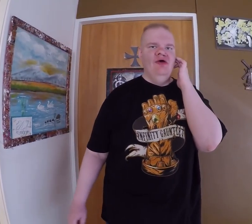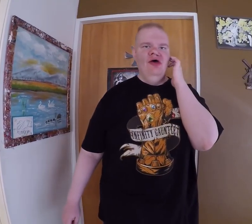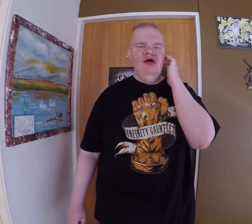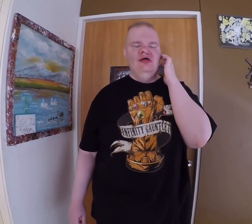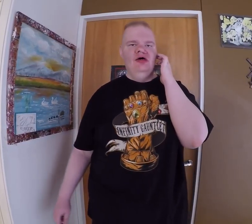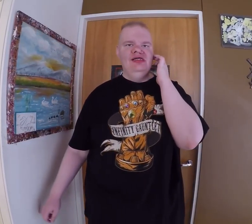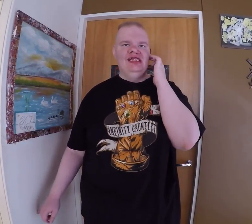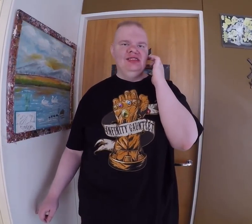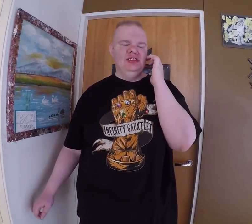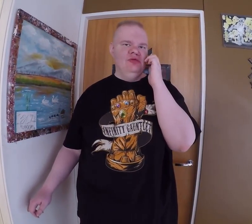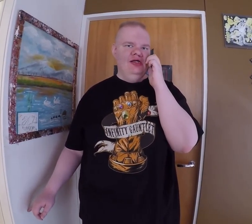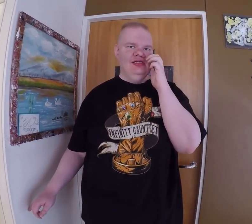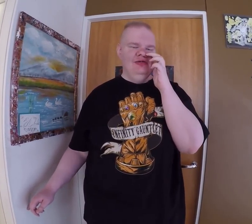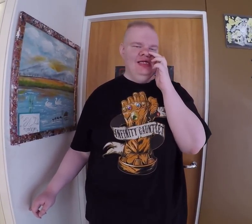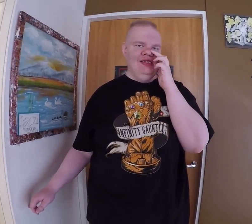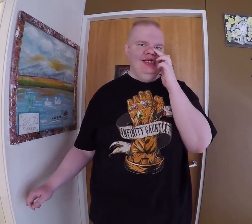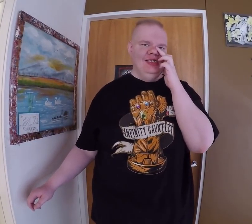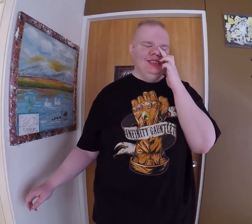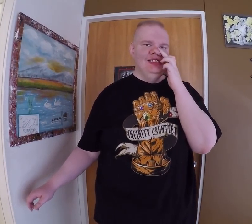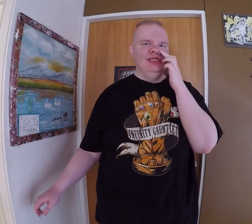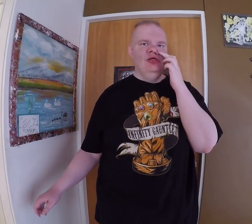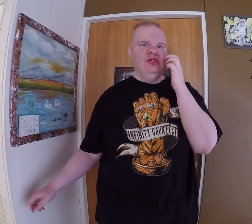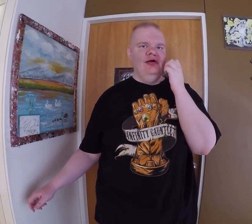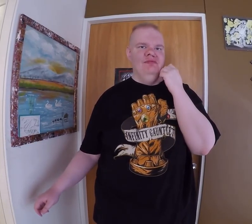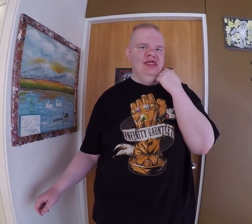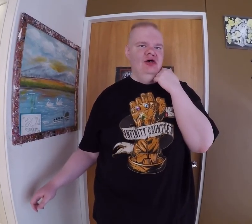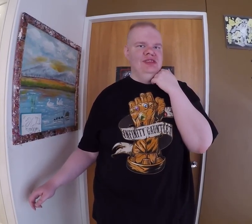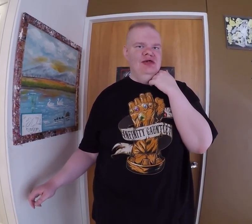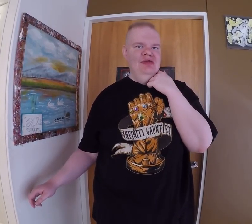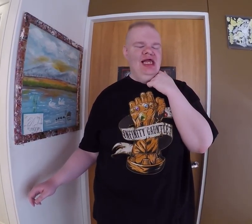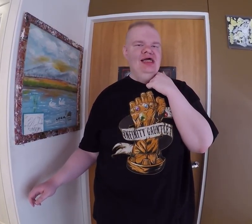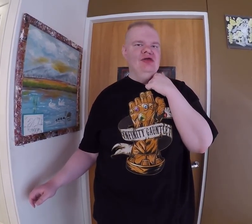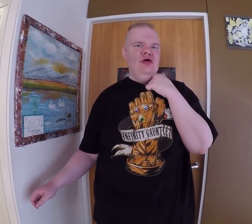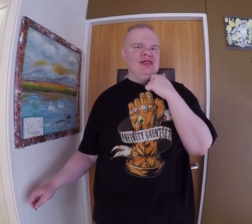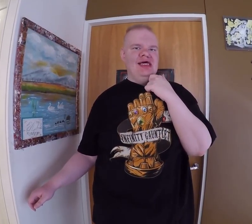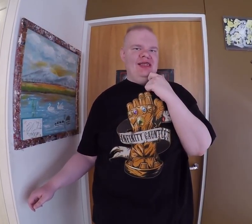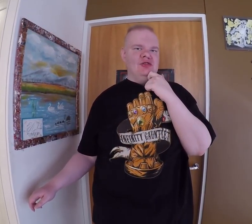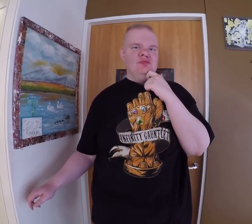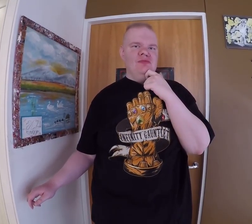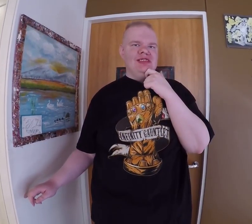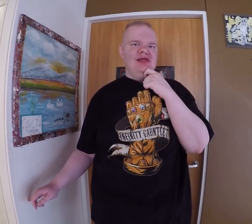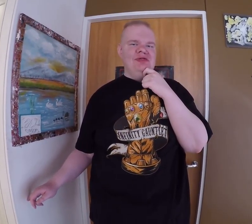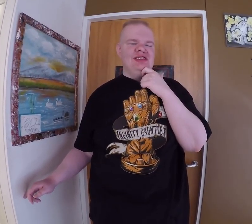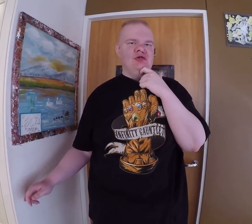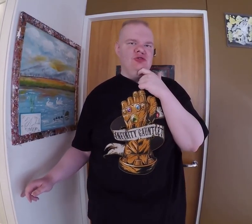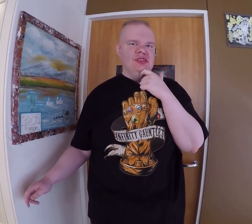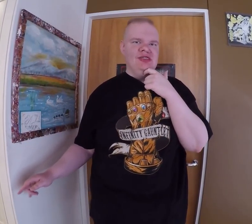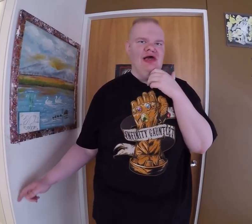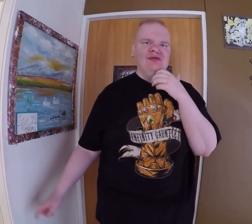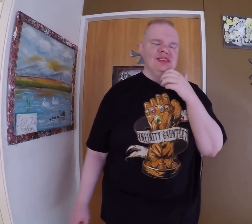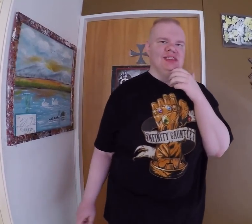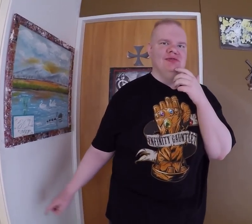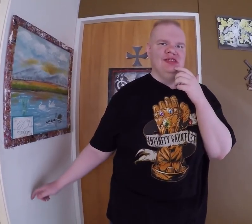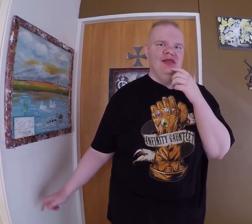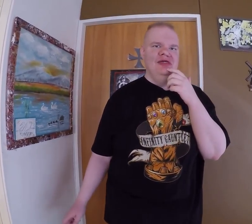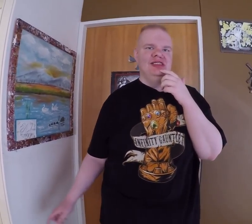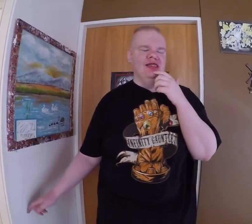nettisivulla on, laitan linkin siihen, siinä on videon, missä on minä ja Robert Helenius puhumassa. Säänen mittaustuokset, kun hän käyvät kiskasunsa täällä mittaria.